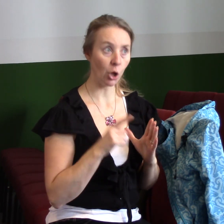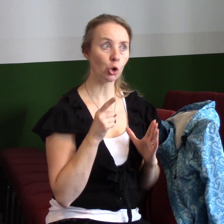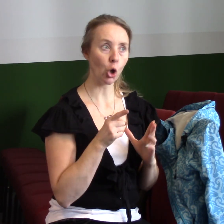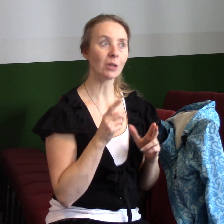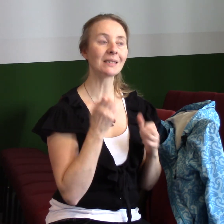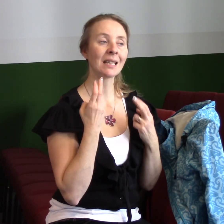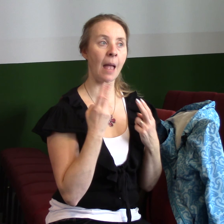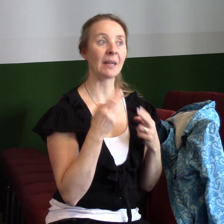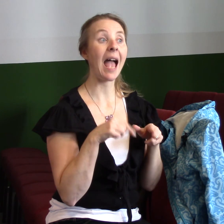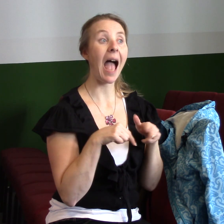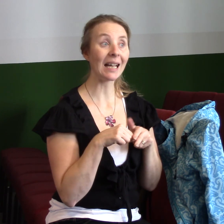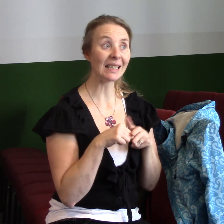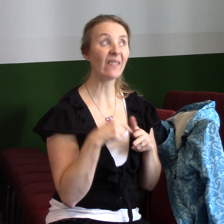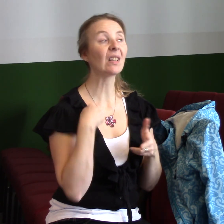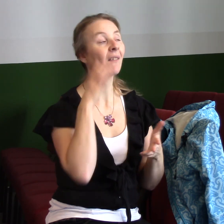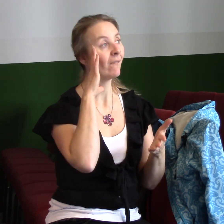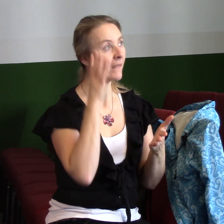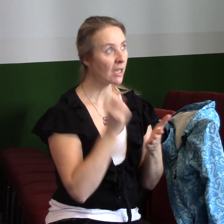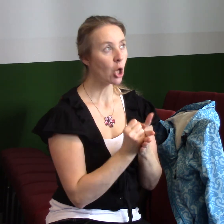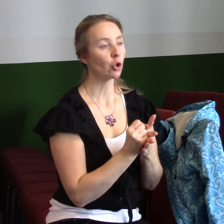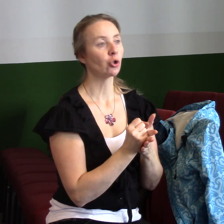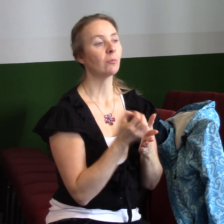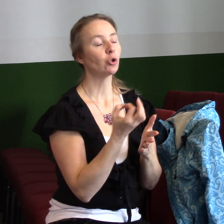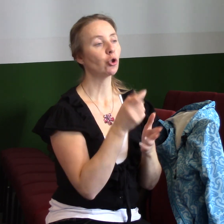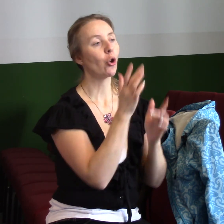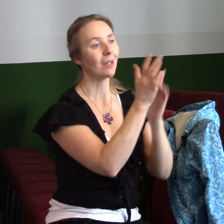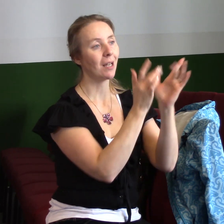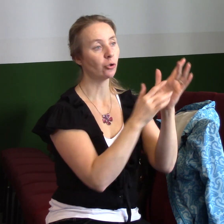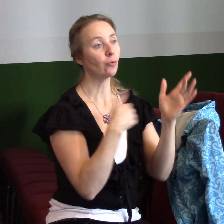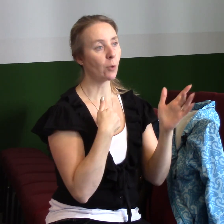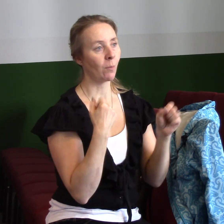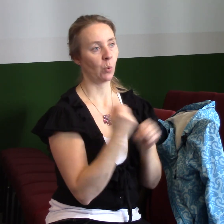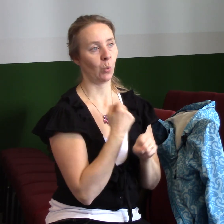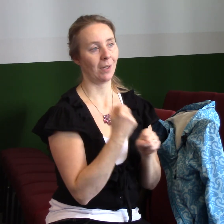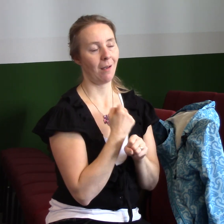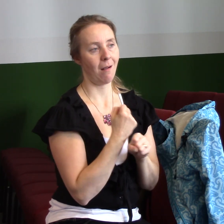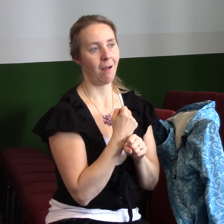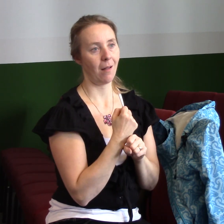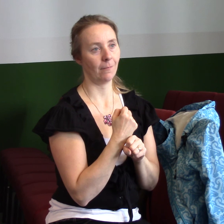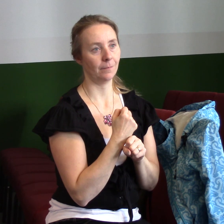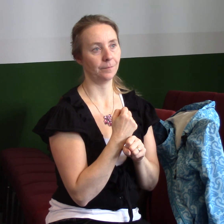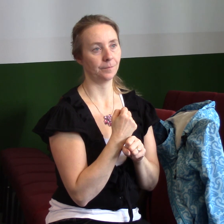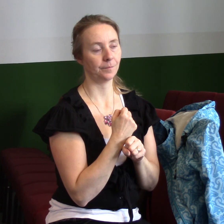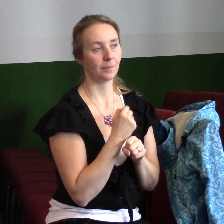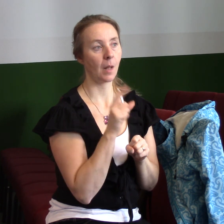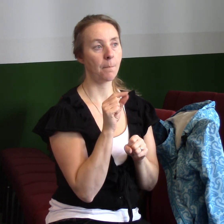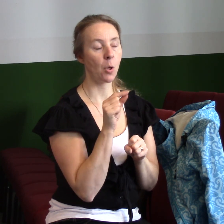věřím tomu, co Kristus pro mě udělal. Když to řeknu tak zkráceně. Pak říká tady třeba, takže